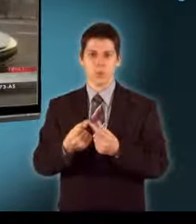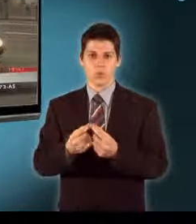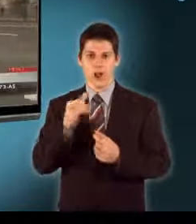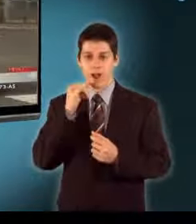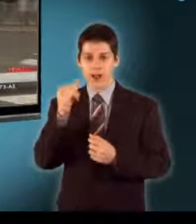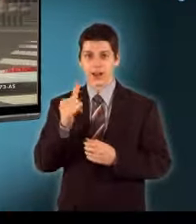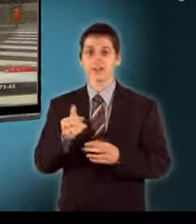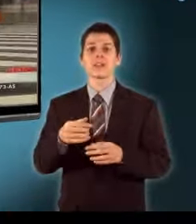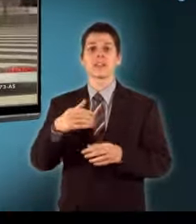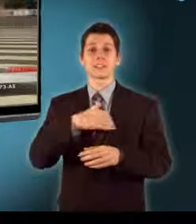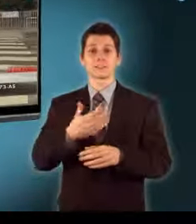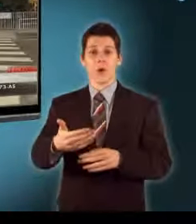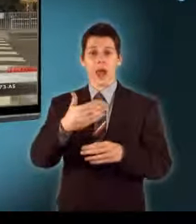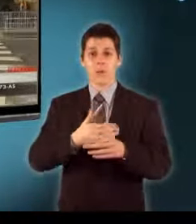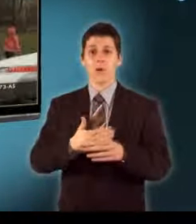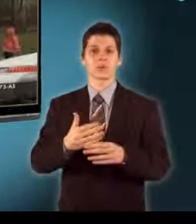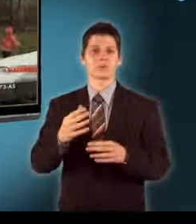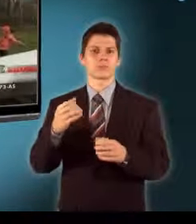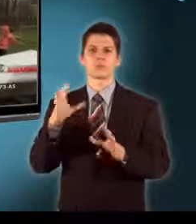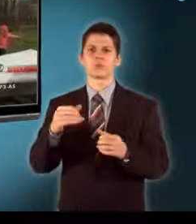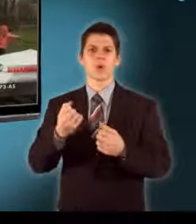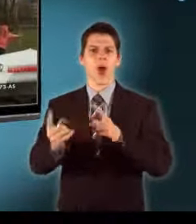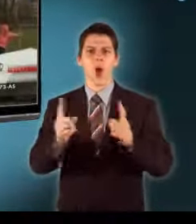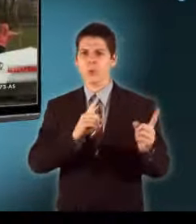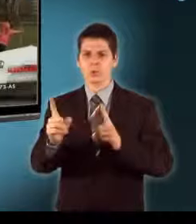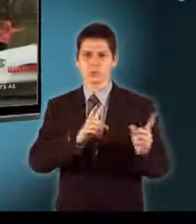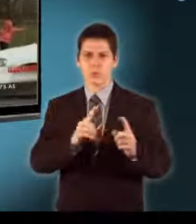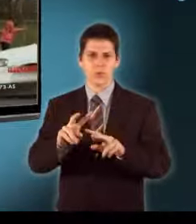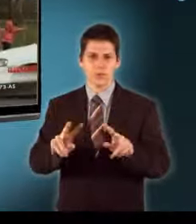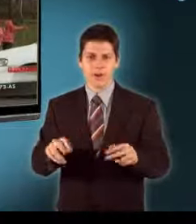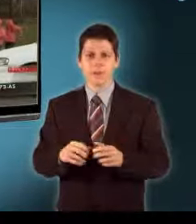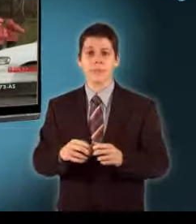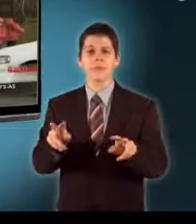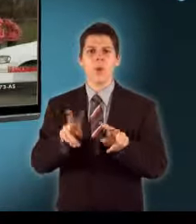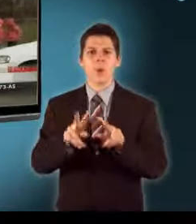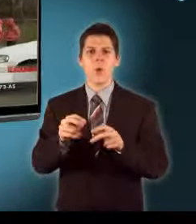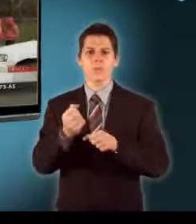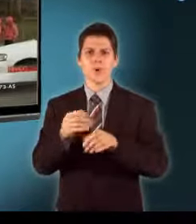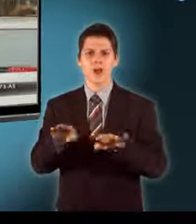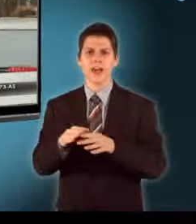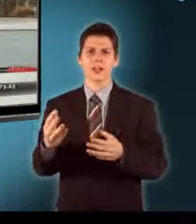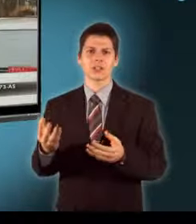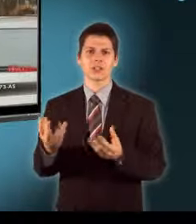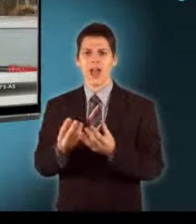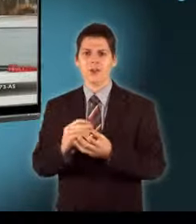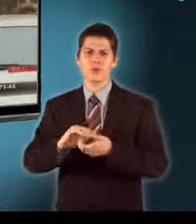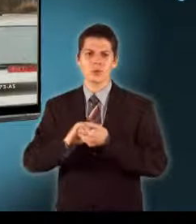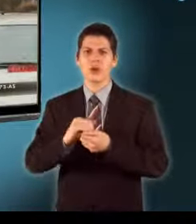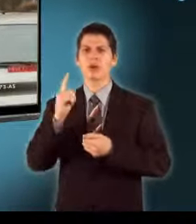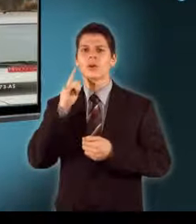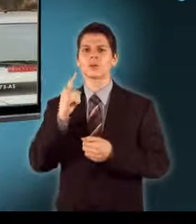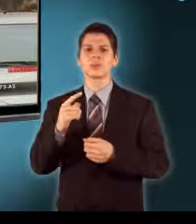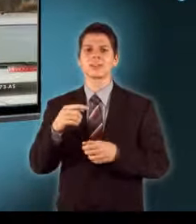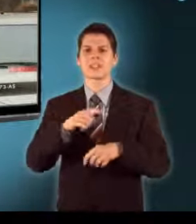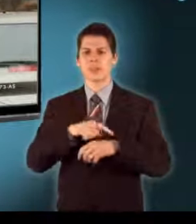választották Ezelőtt az iskola előtt például negyed óra alatt csak nem 20 kocsi állt meg Rokonok és kollégák fogtak össze, hogy mindenki időben